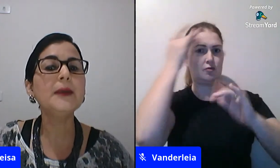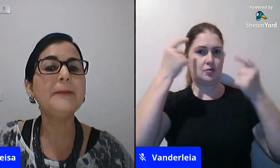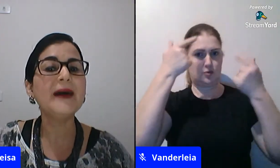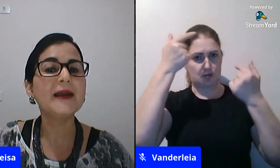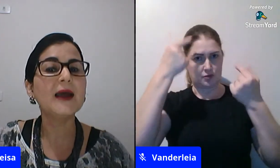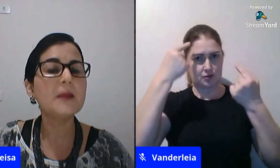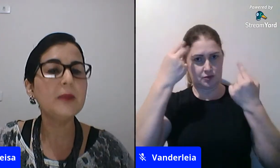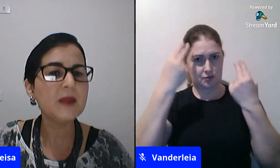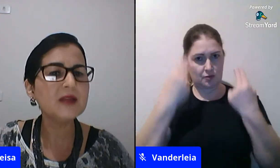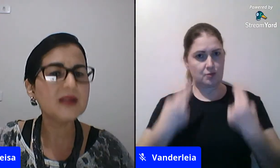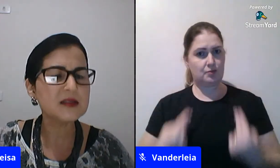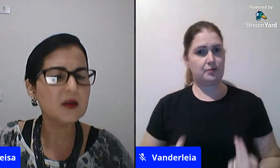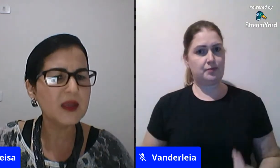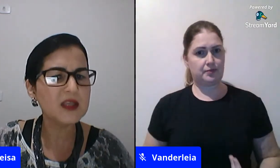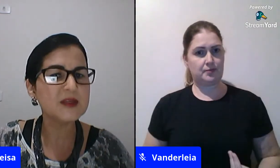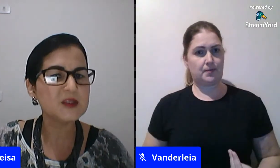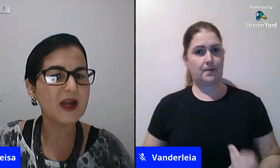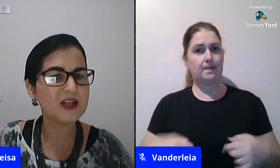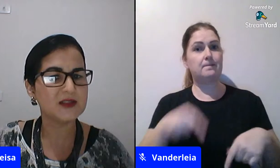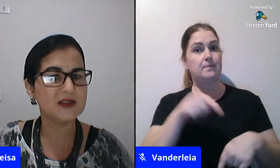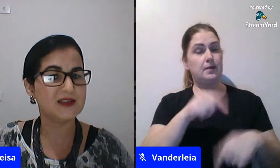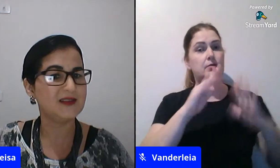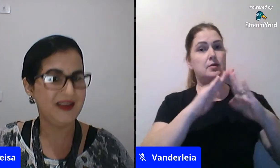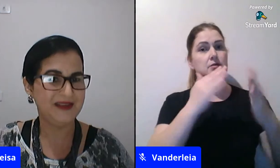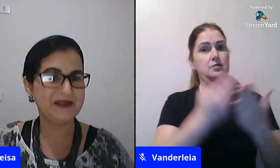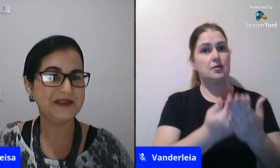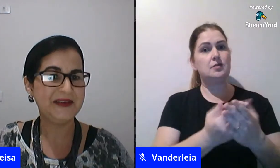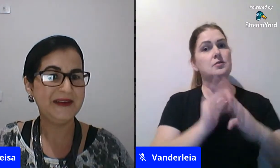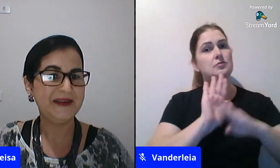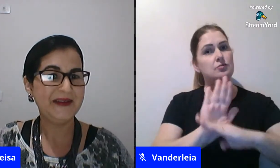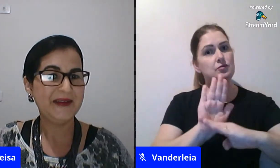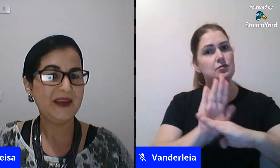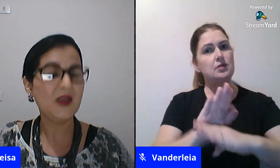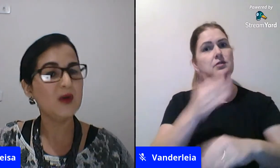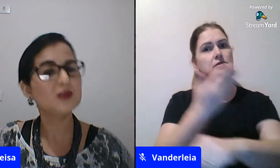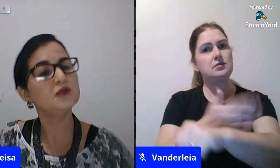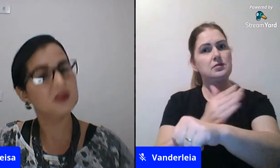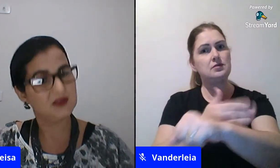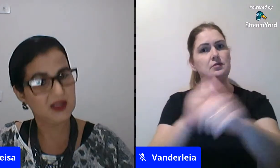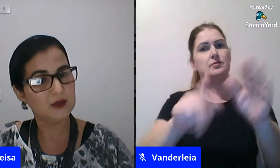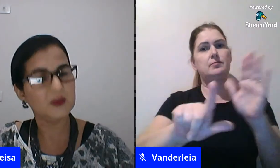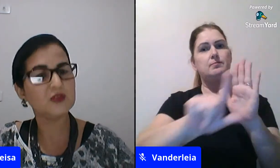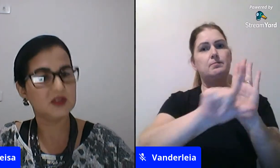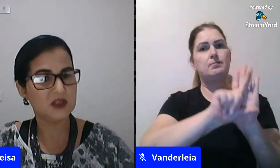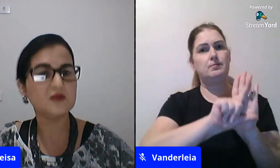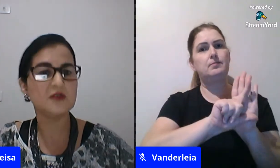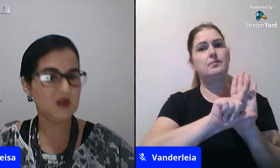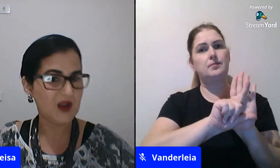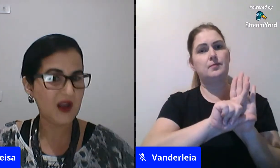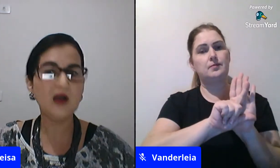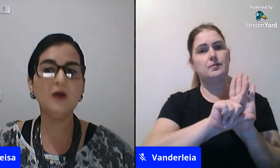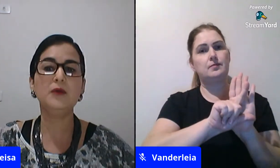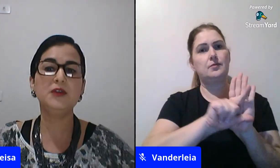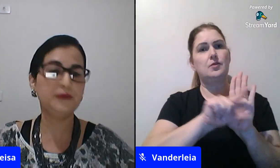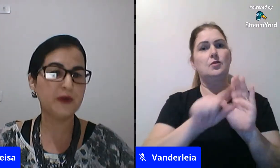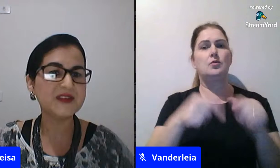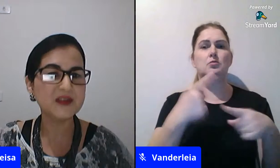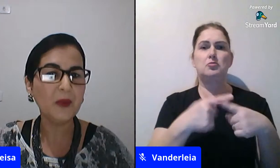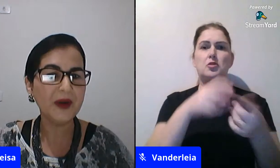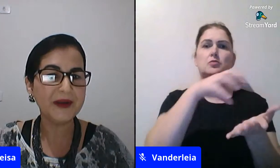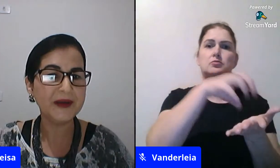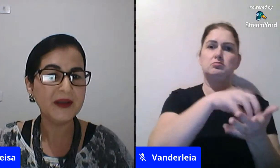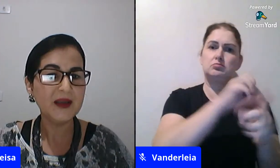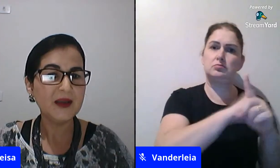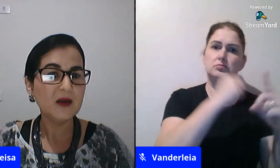Contribuir para a implementação mesmo e as práticas das leis. Enquanto isso, sendo uma instituição social e de